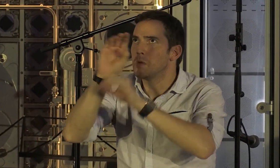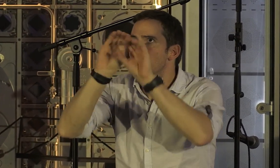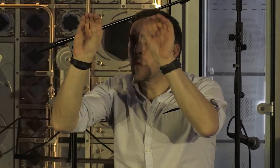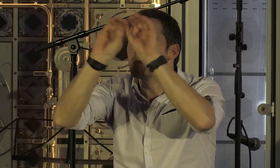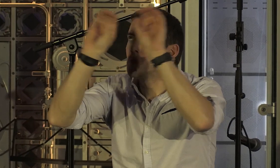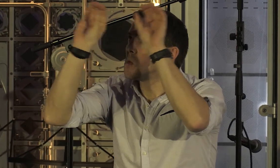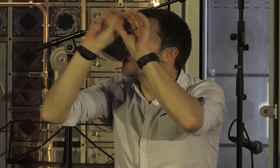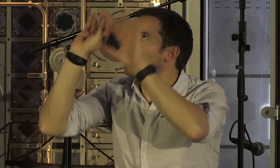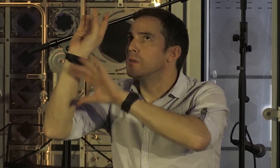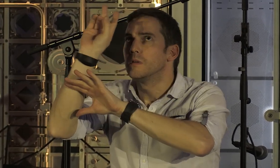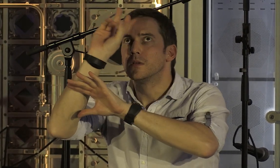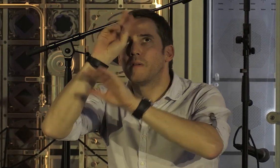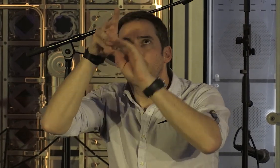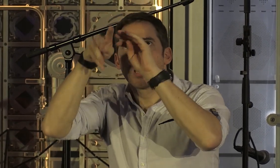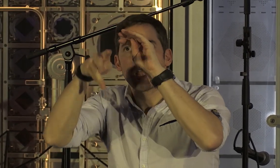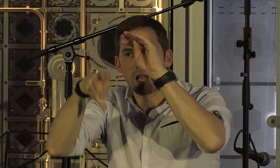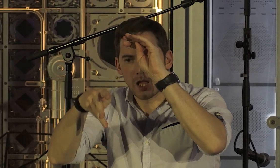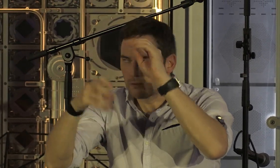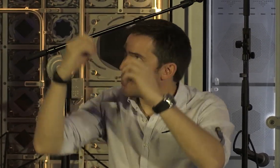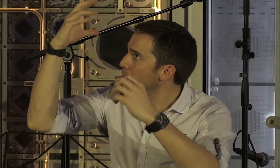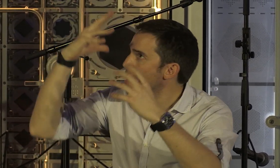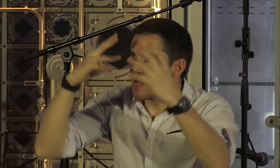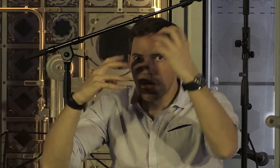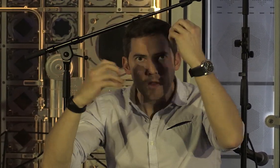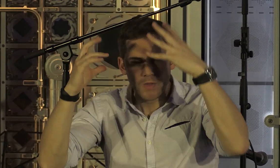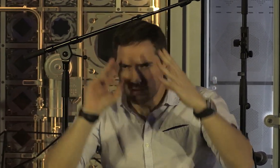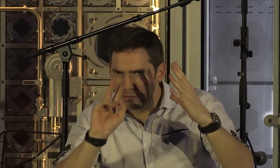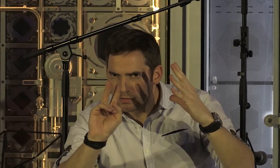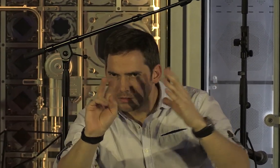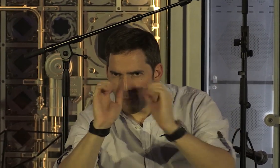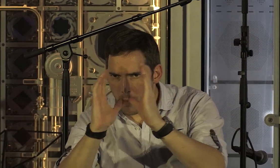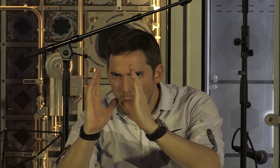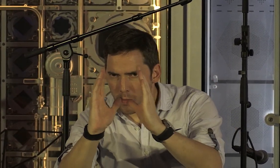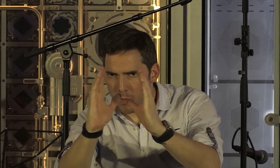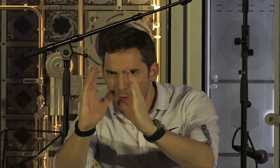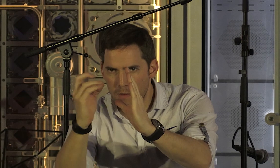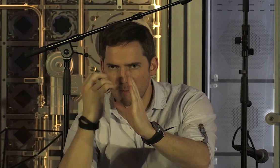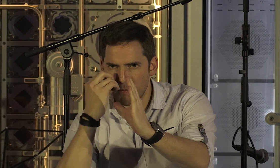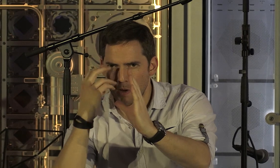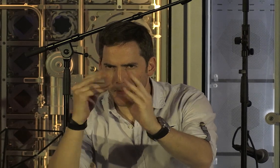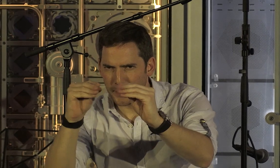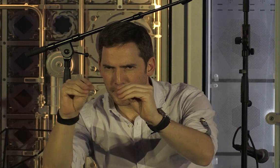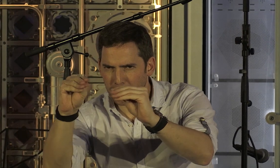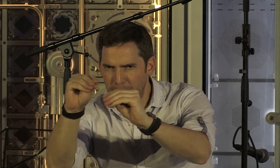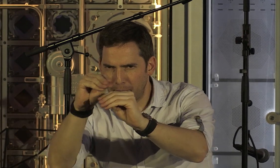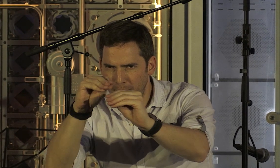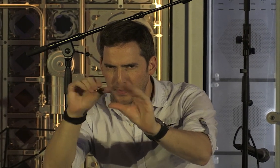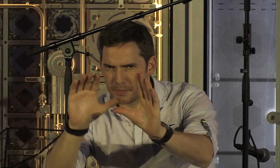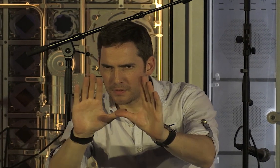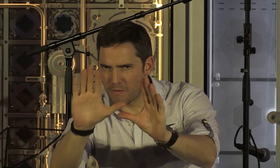des raies de lumière filtres jusqu'au couloir blanc poudré, où sur leurs nattes s